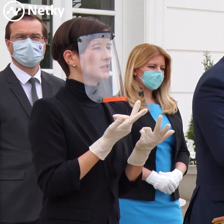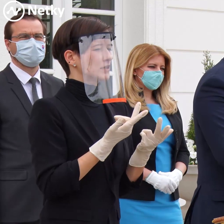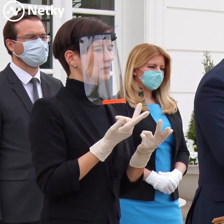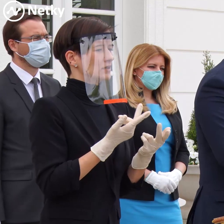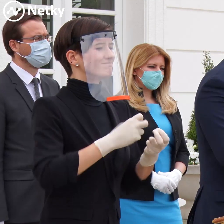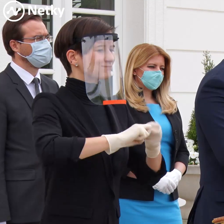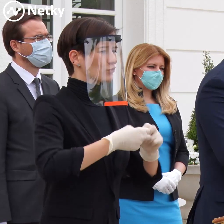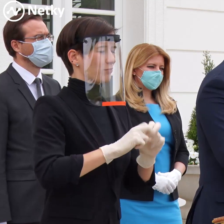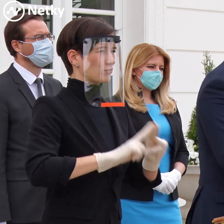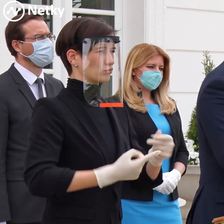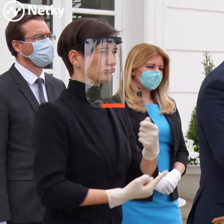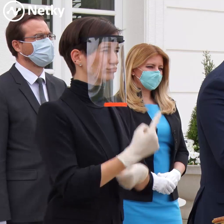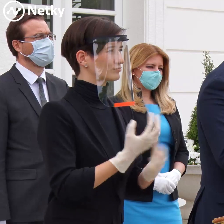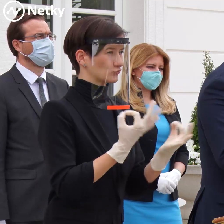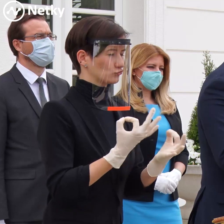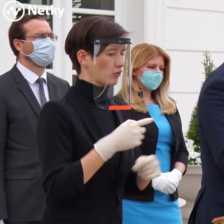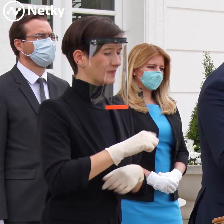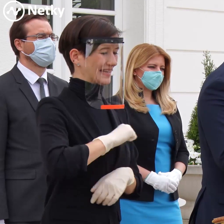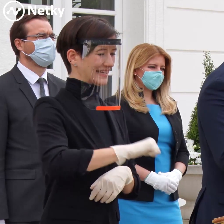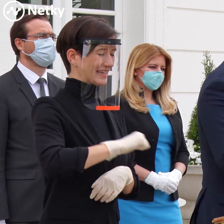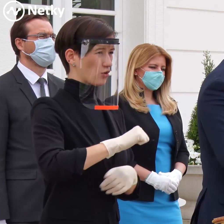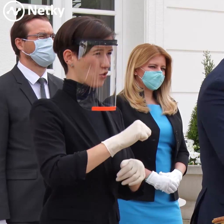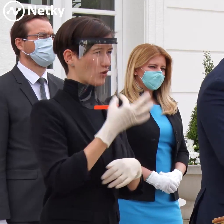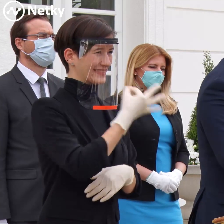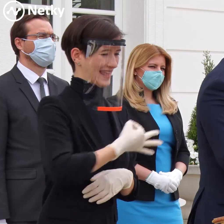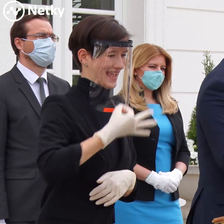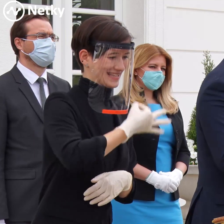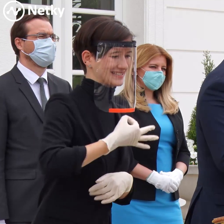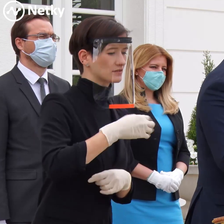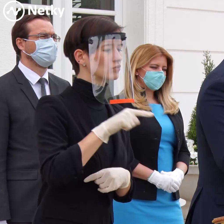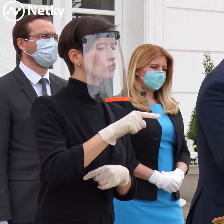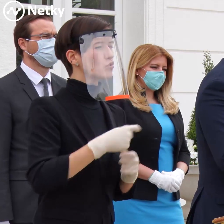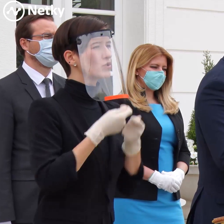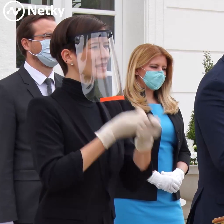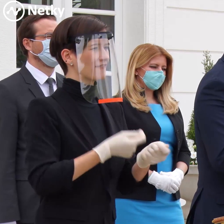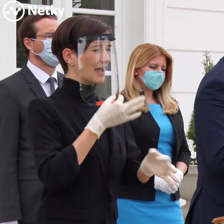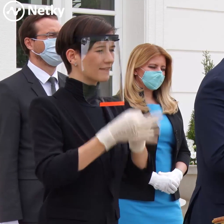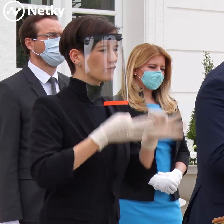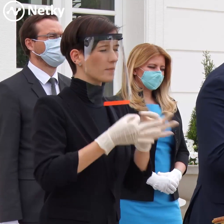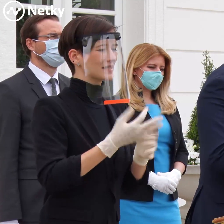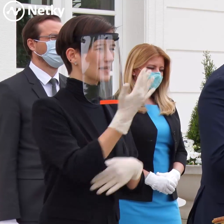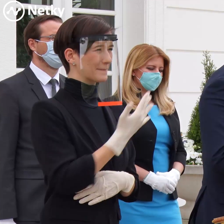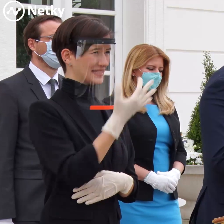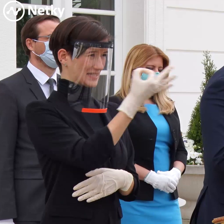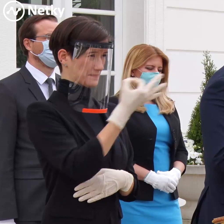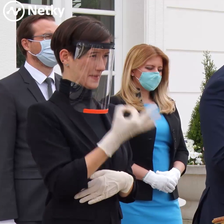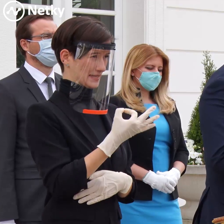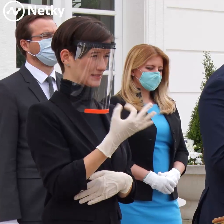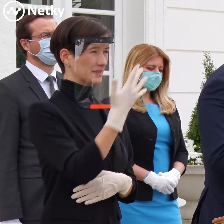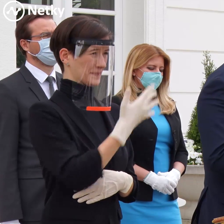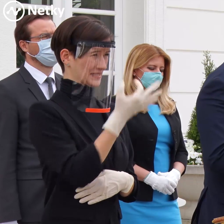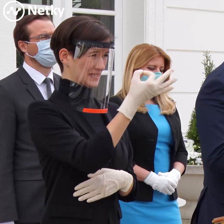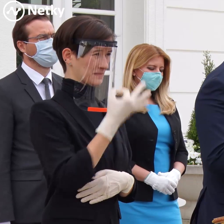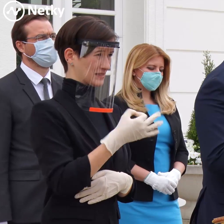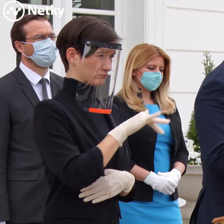náhle ten rýchlo test, ktorý má účinnosť 50%, vyjde o niekoho pozitívne, tak potom pôjde na ten PCR test,